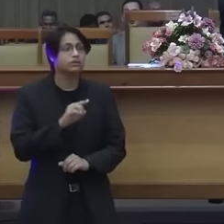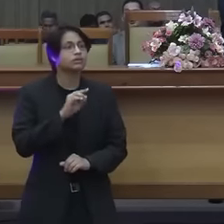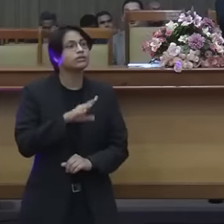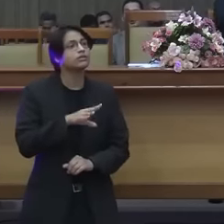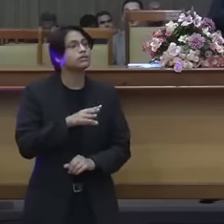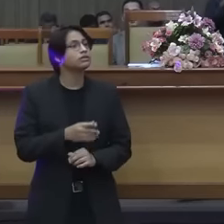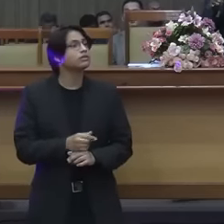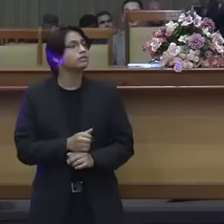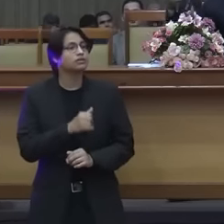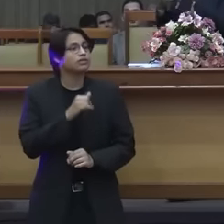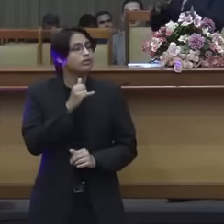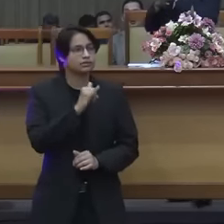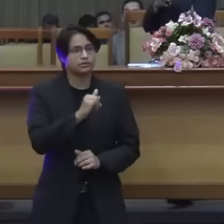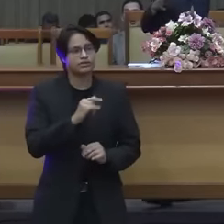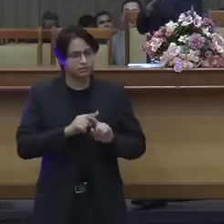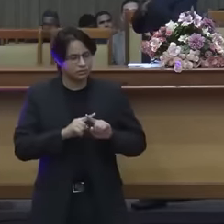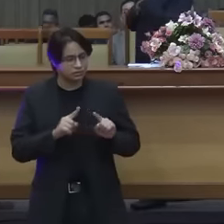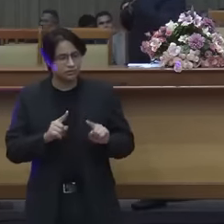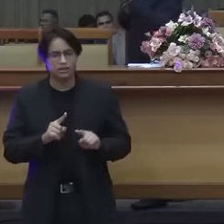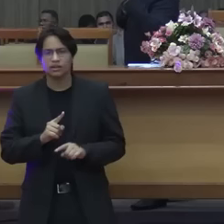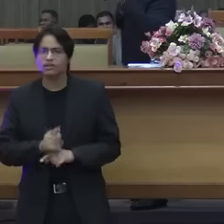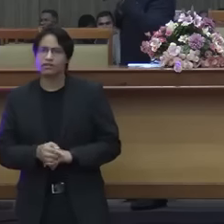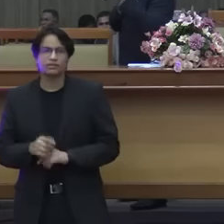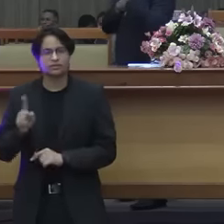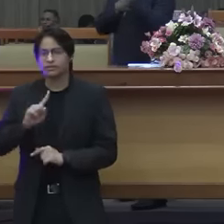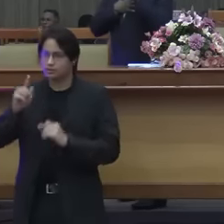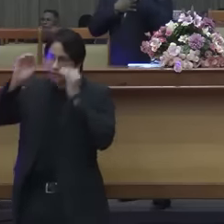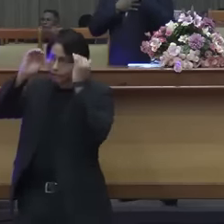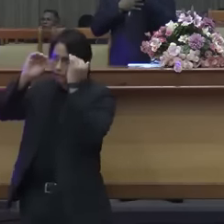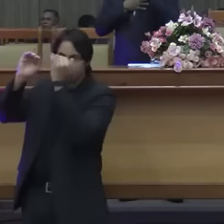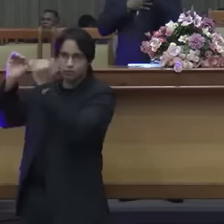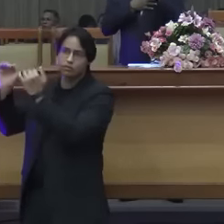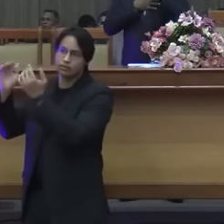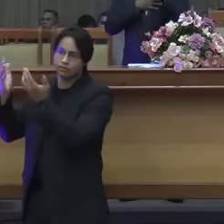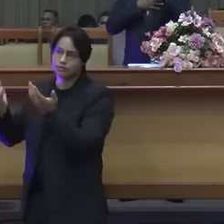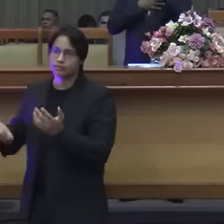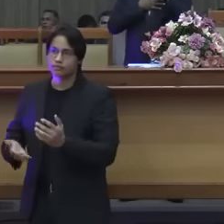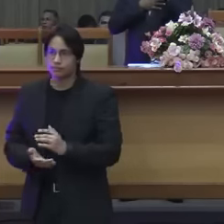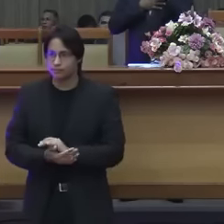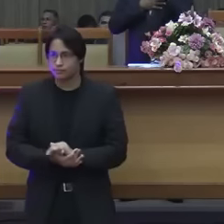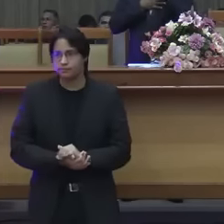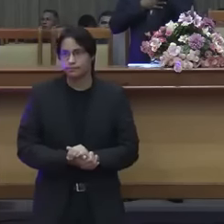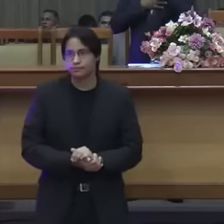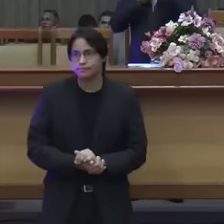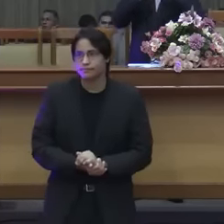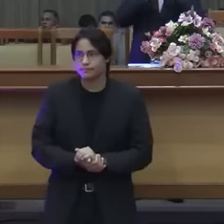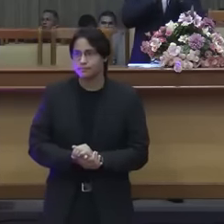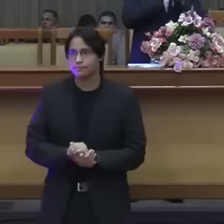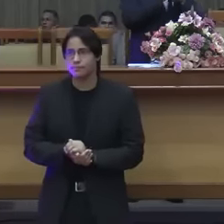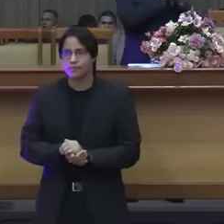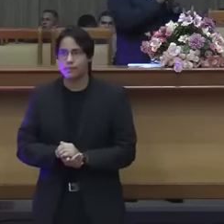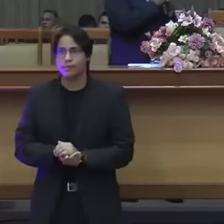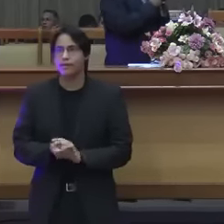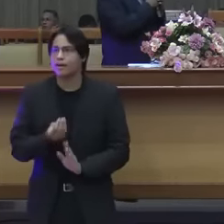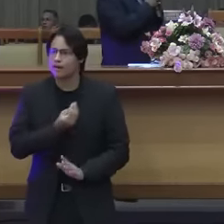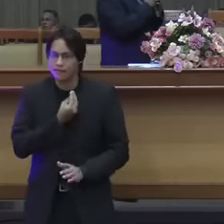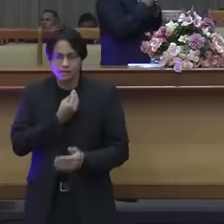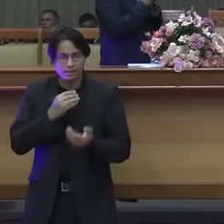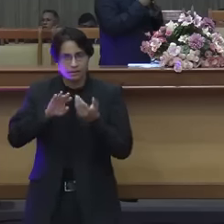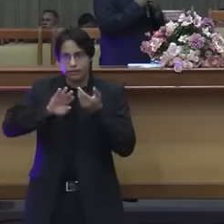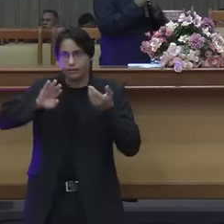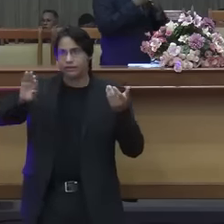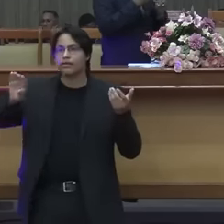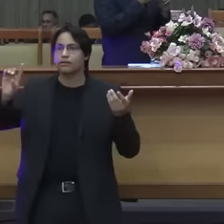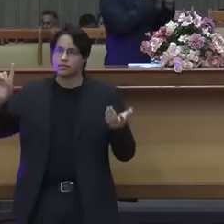lábios, mas o coração está longe de mim. No verso 9 ele diz